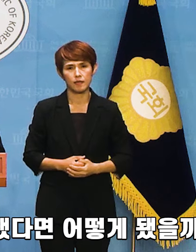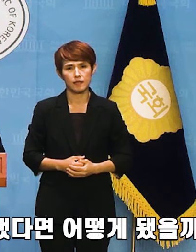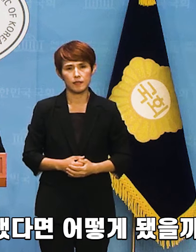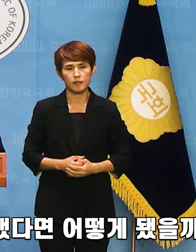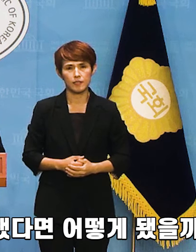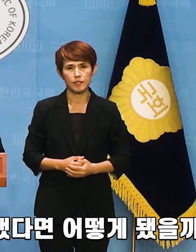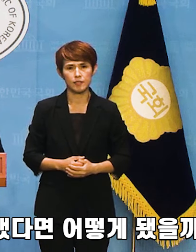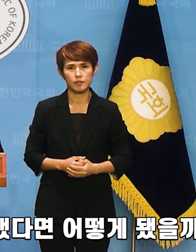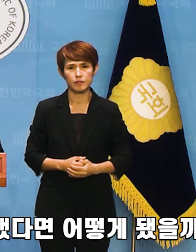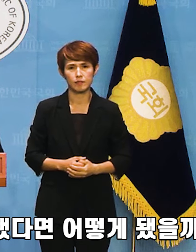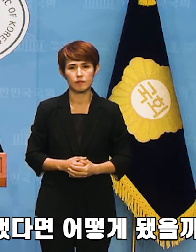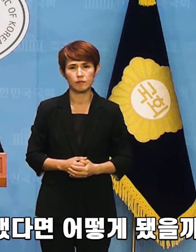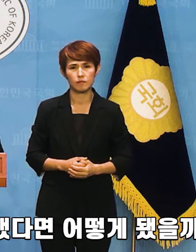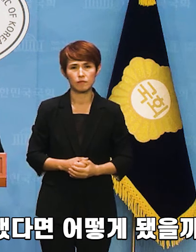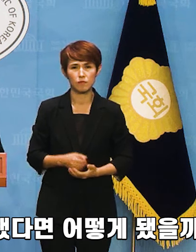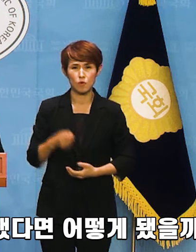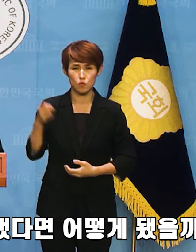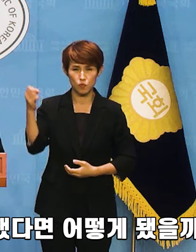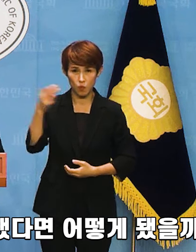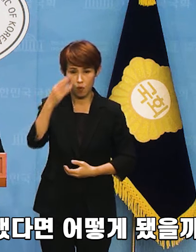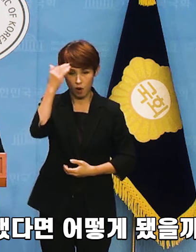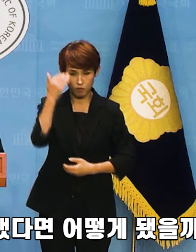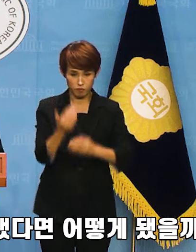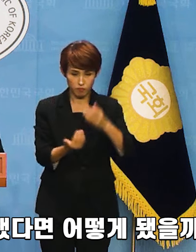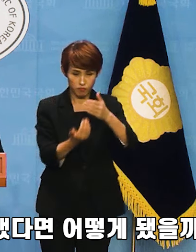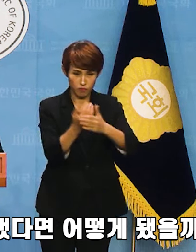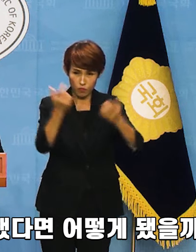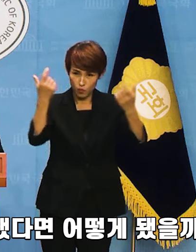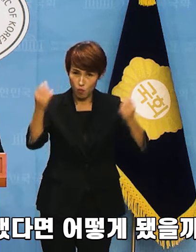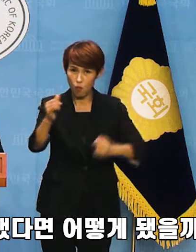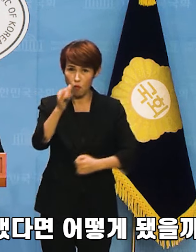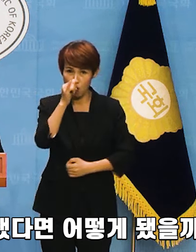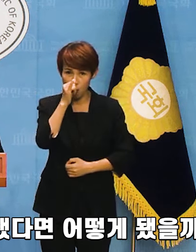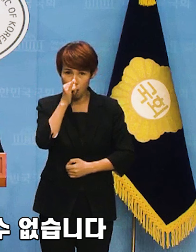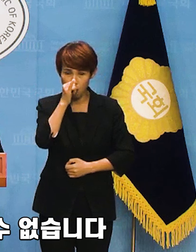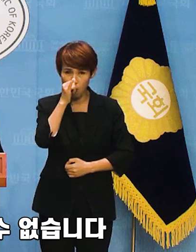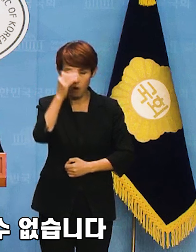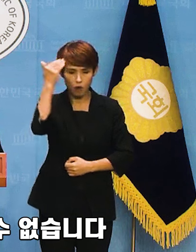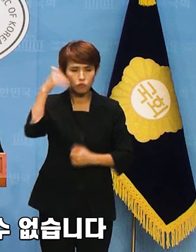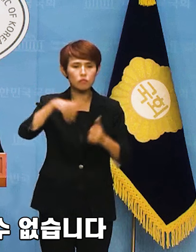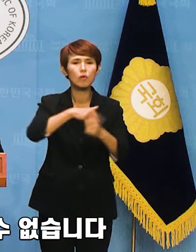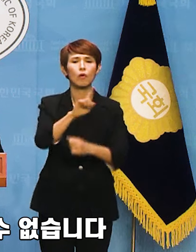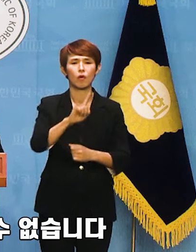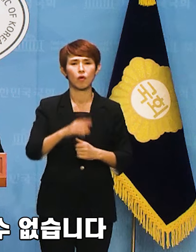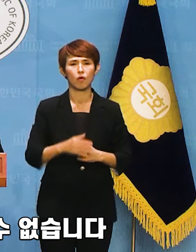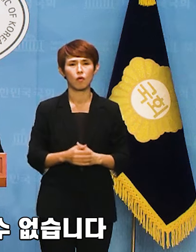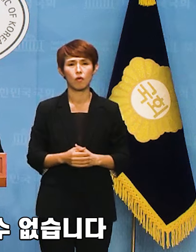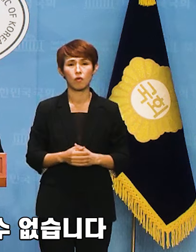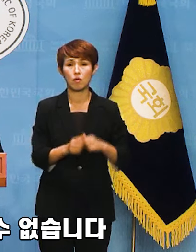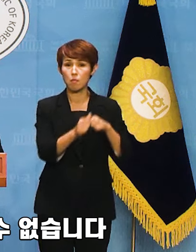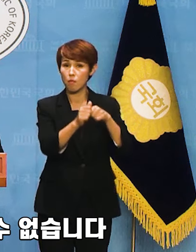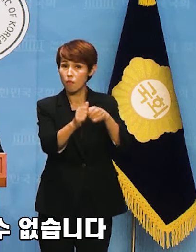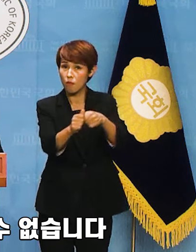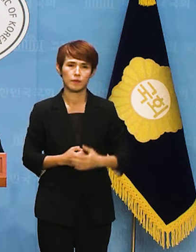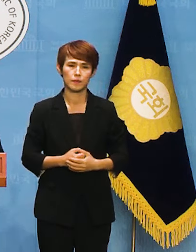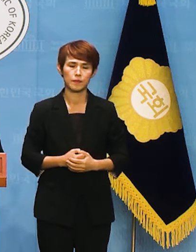같은 일이 우리나라에 발생했다면 어떻게 됐을까요? 우리는 이를 처벌할 수 없습니다.